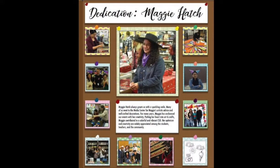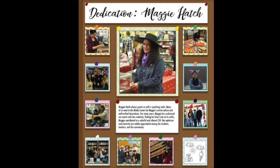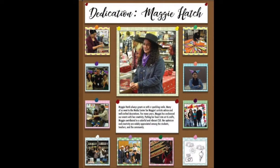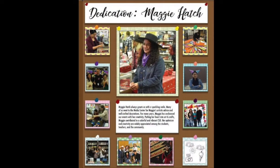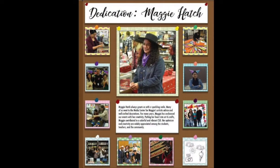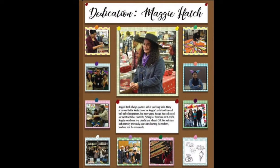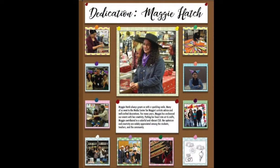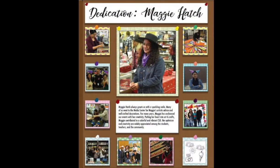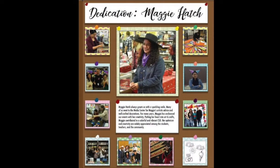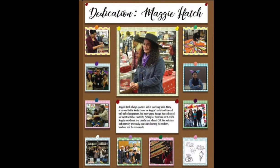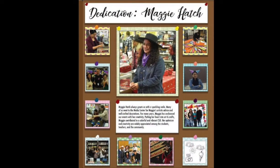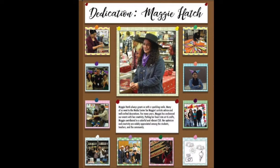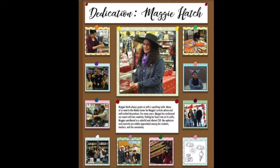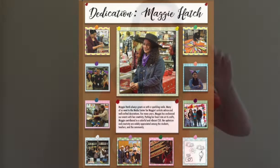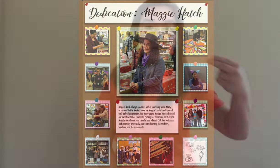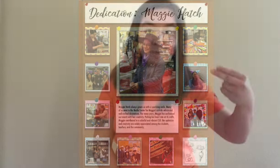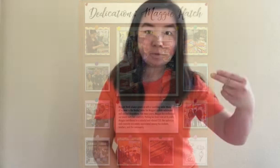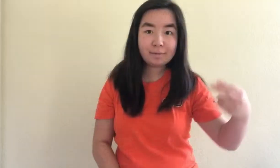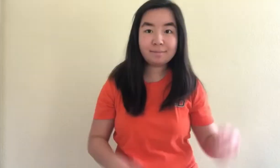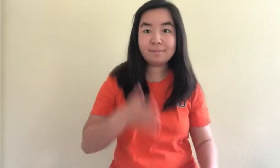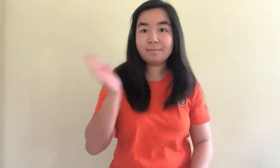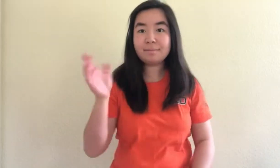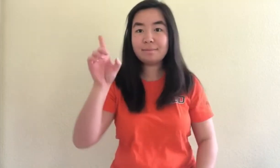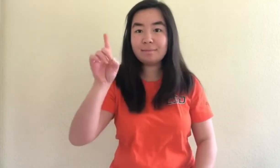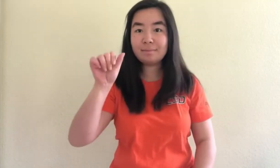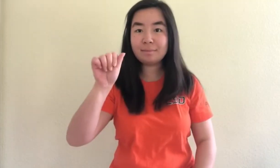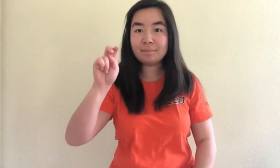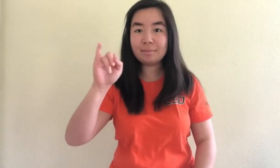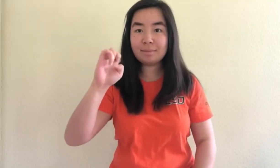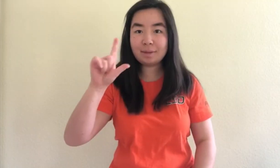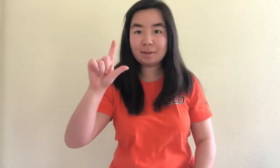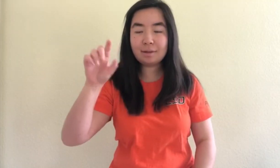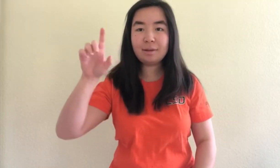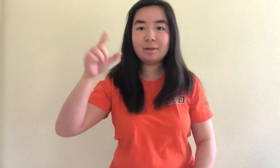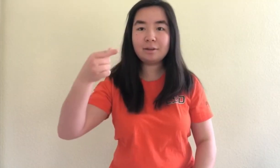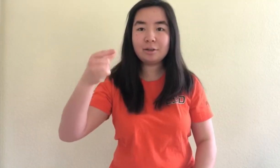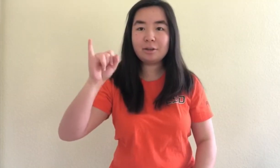y a Daniel Girard.